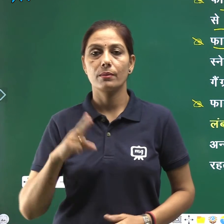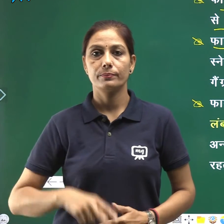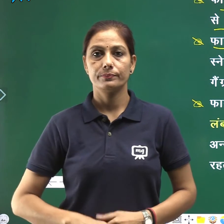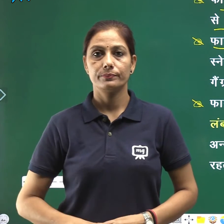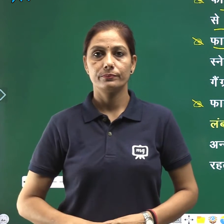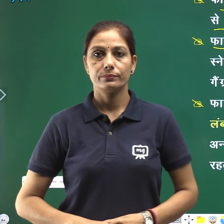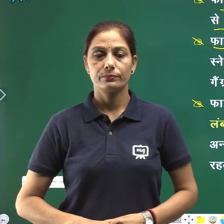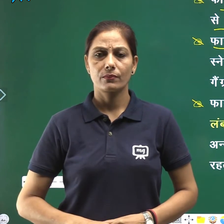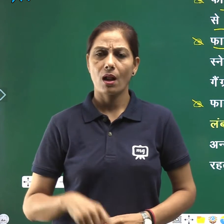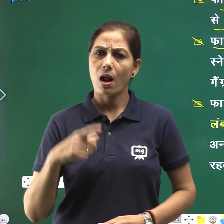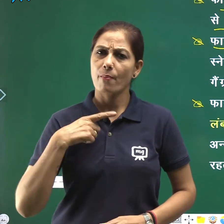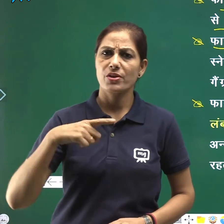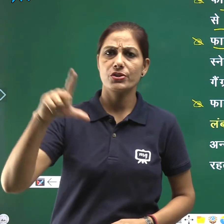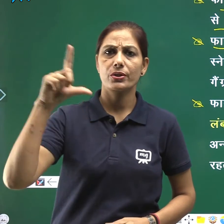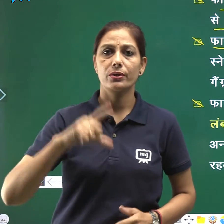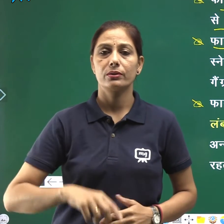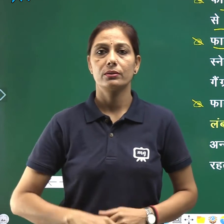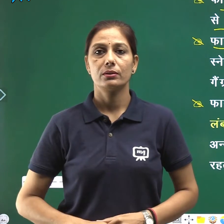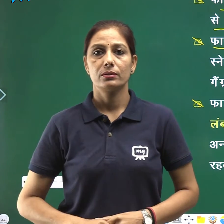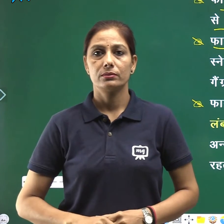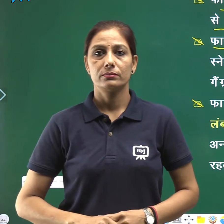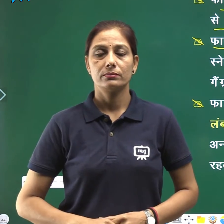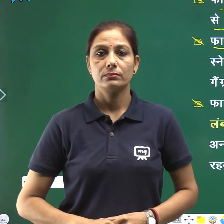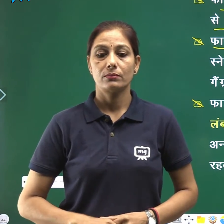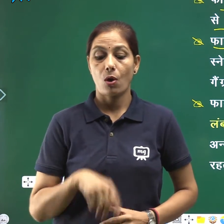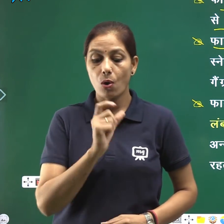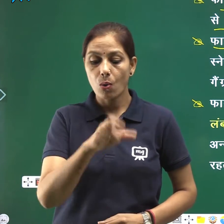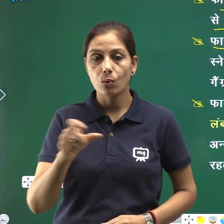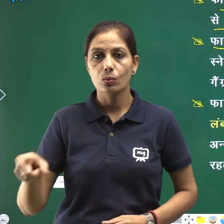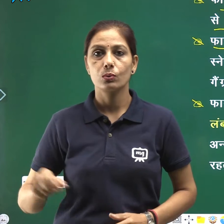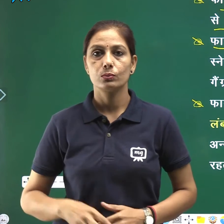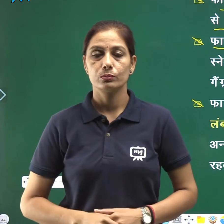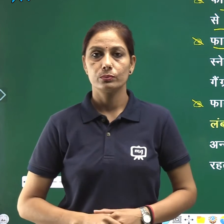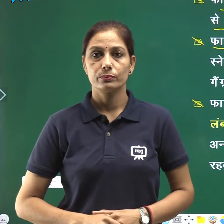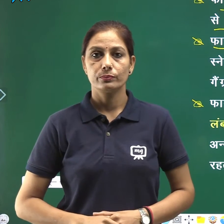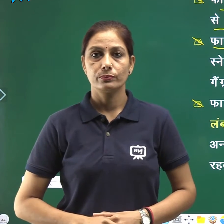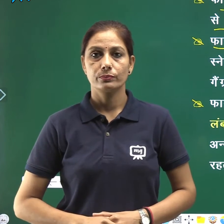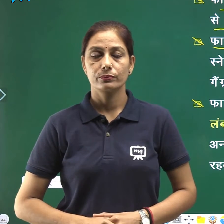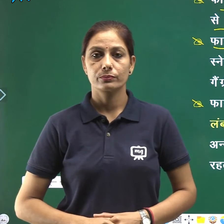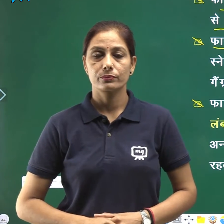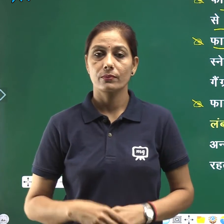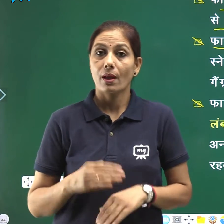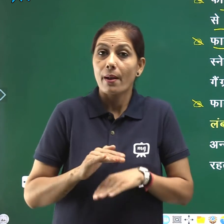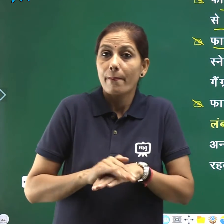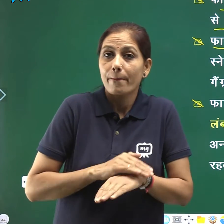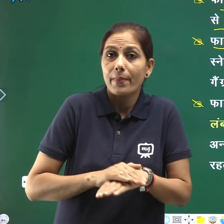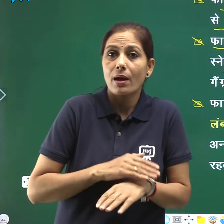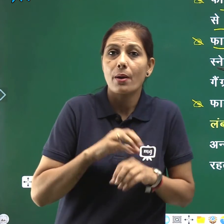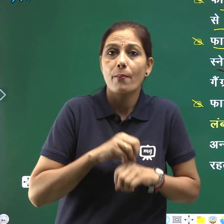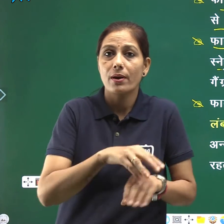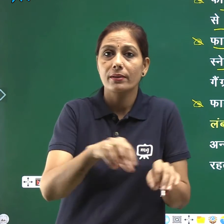फादर जीवन भर लोगों को स्नेह बाड़ते रहे